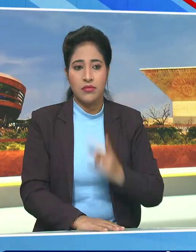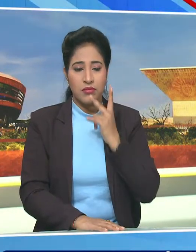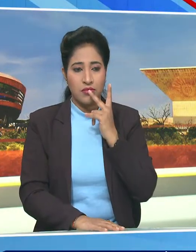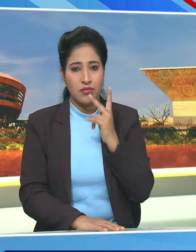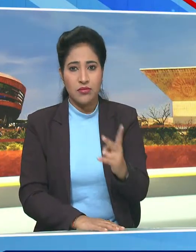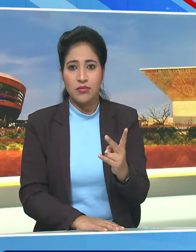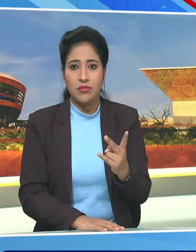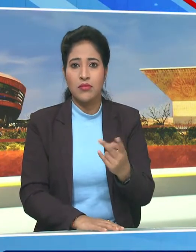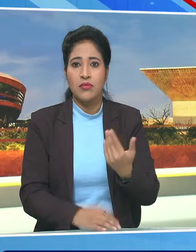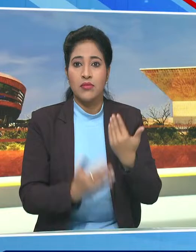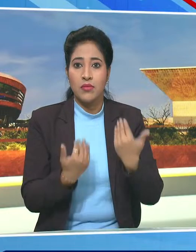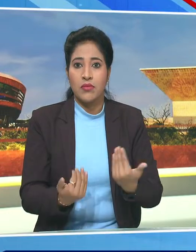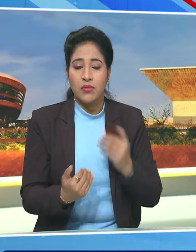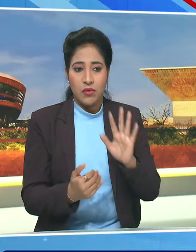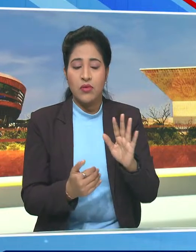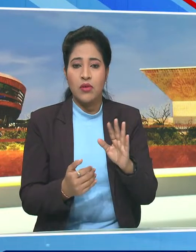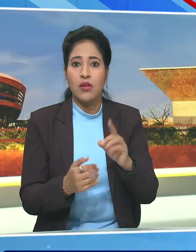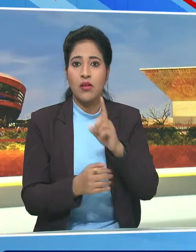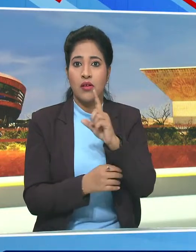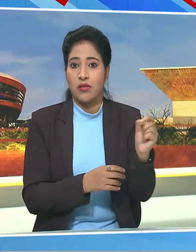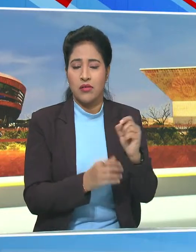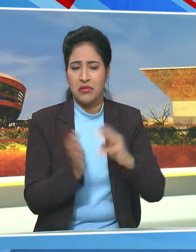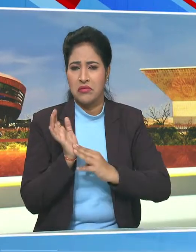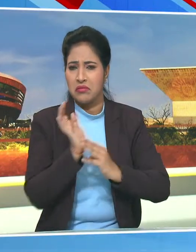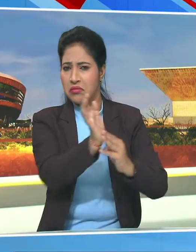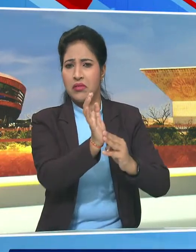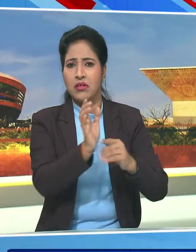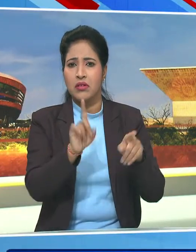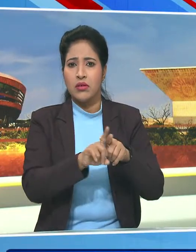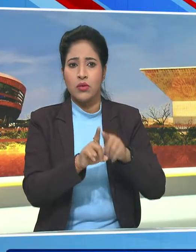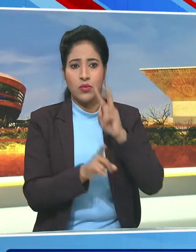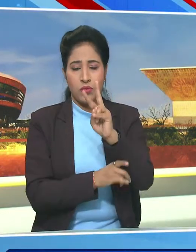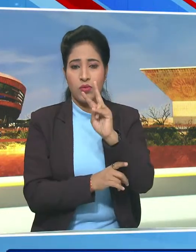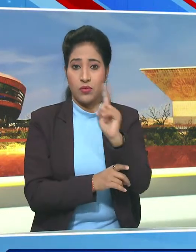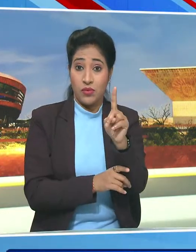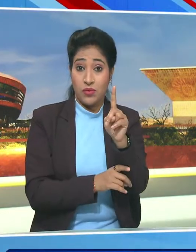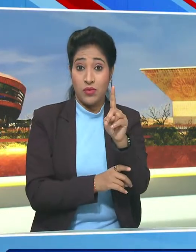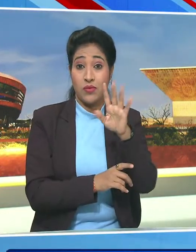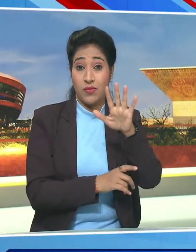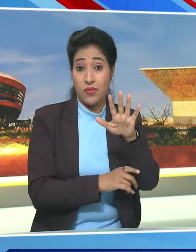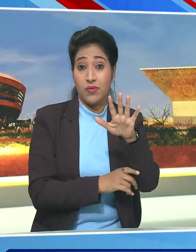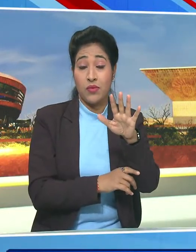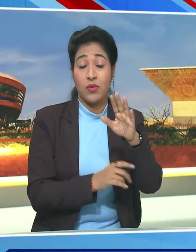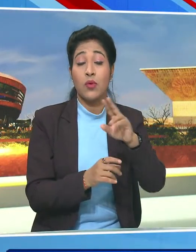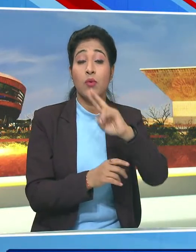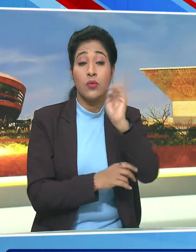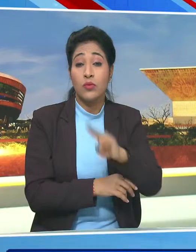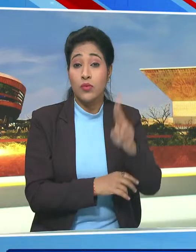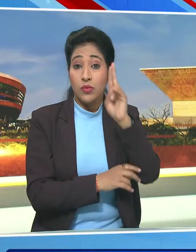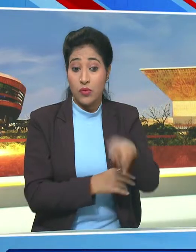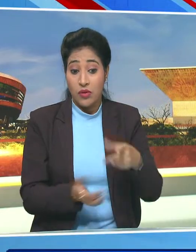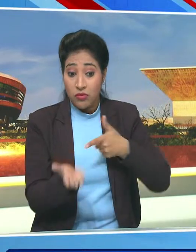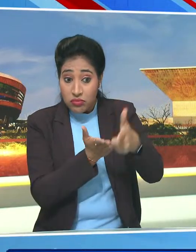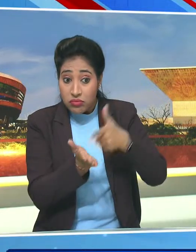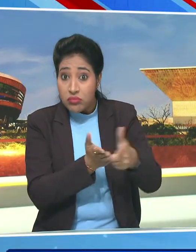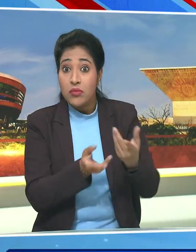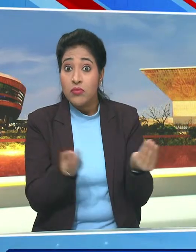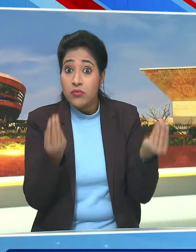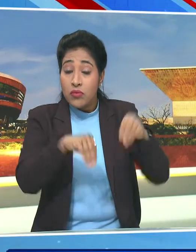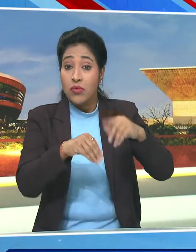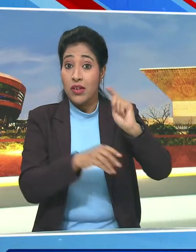वारता है